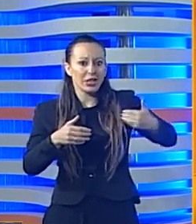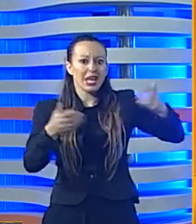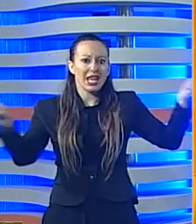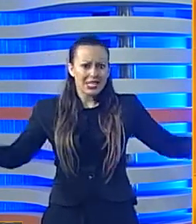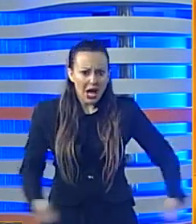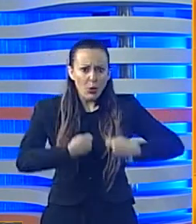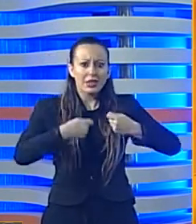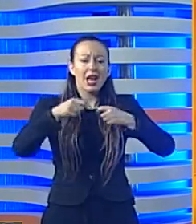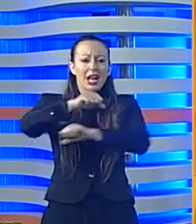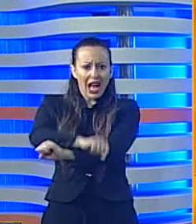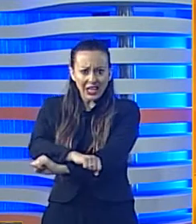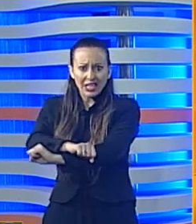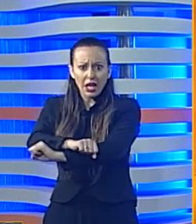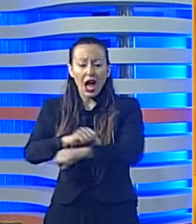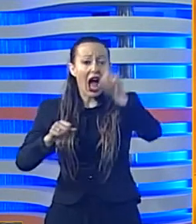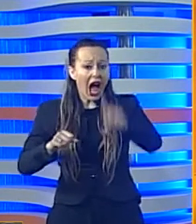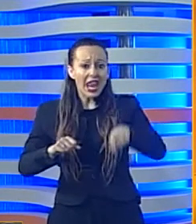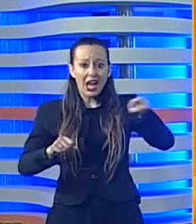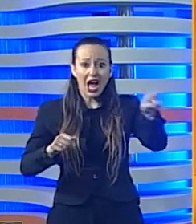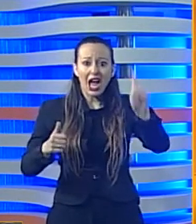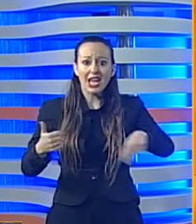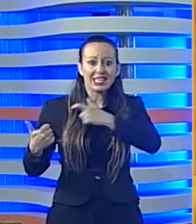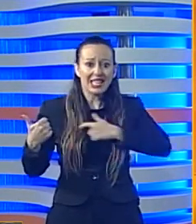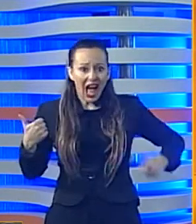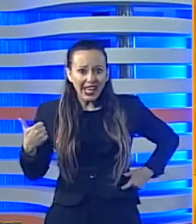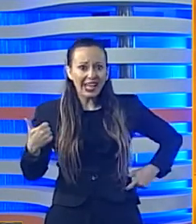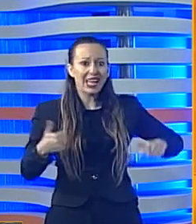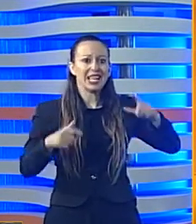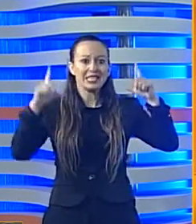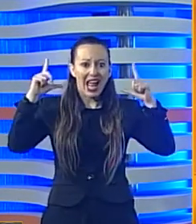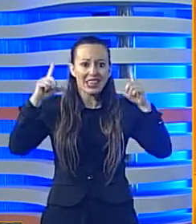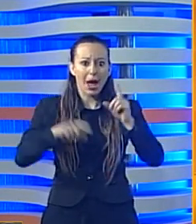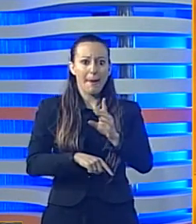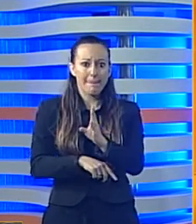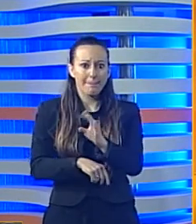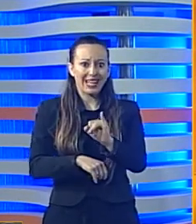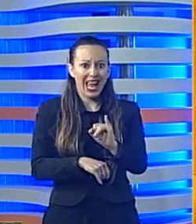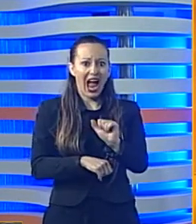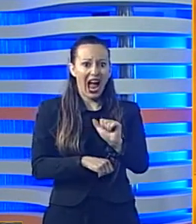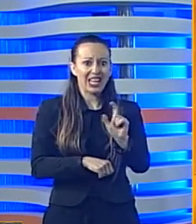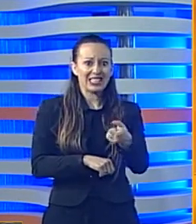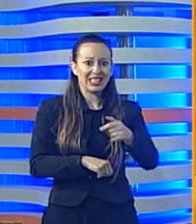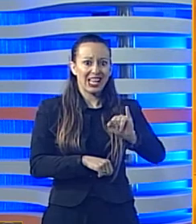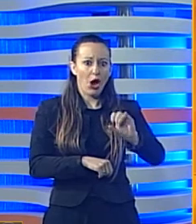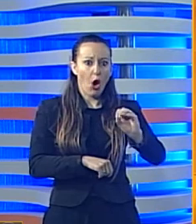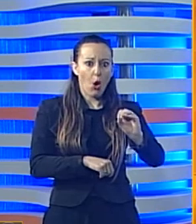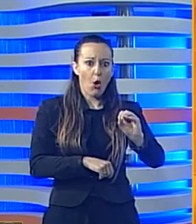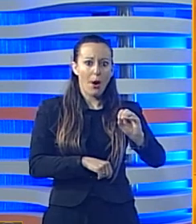Santino Sabella, con l'accusa di concorso esterno in associazione mafiosa.